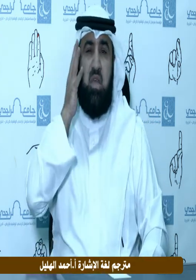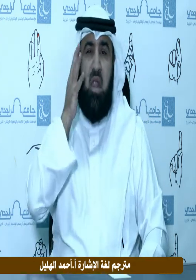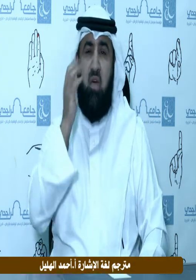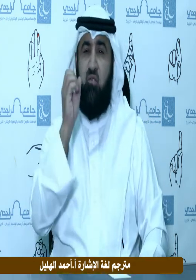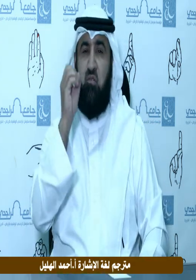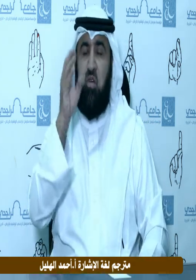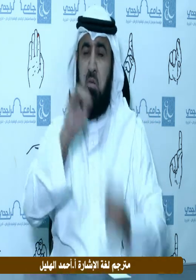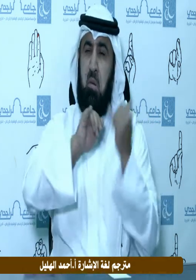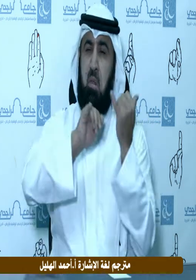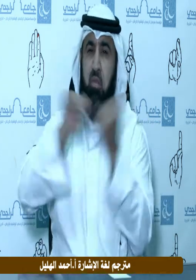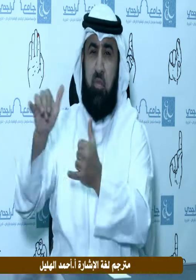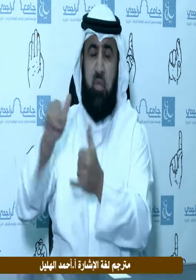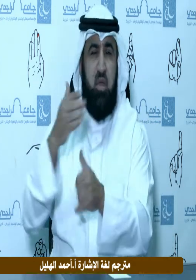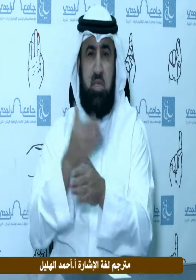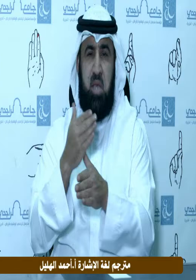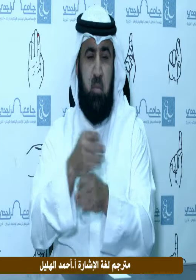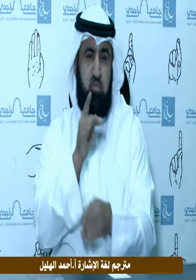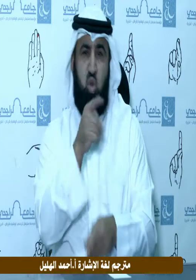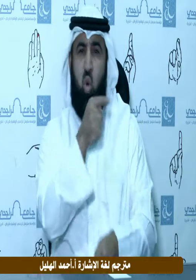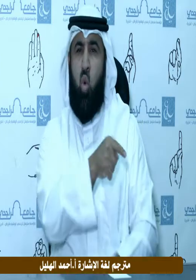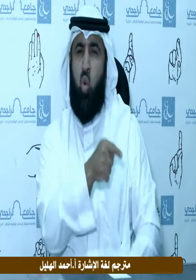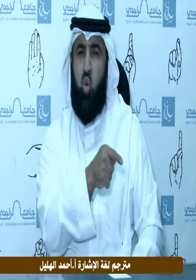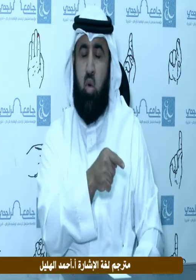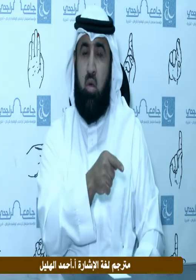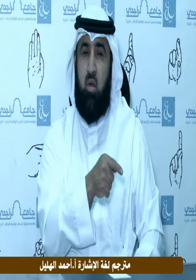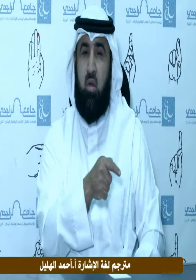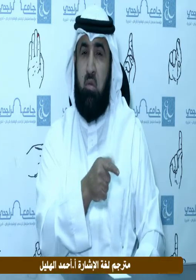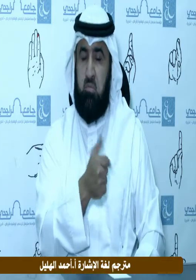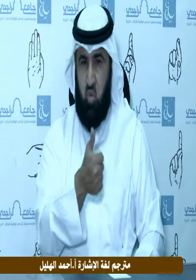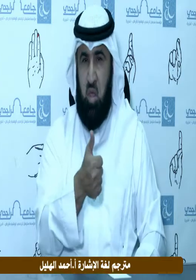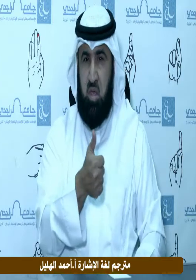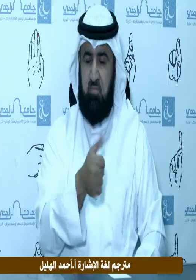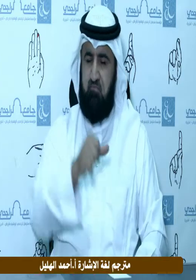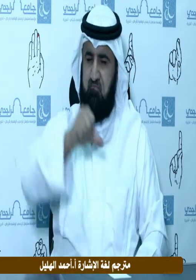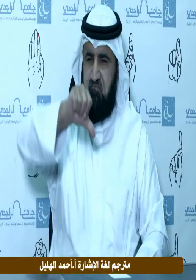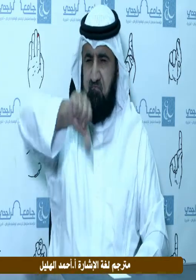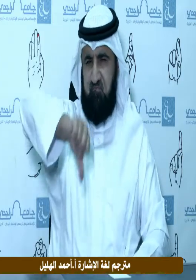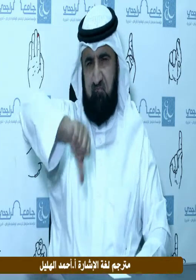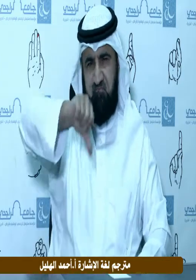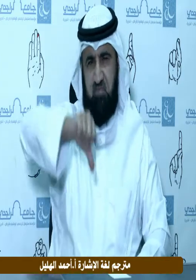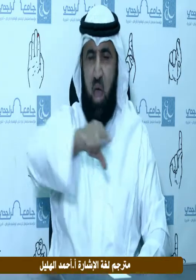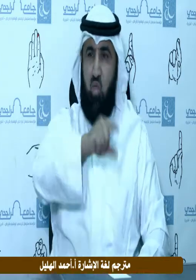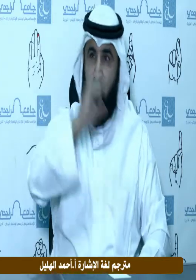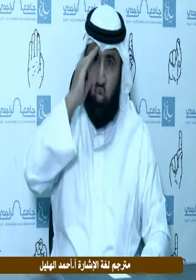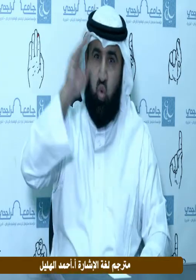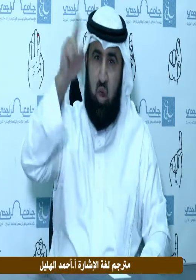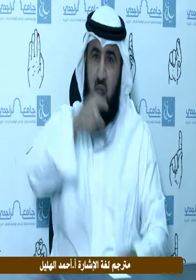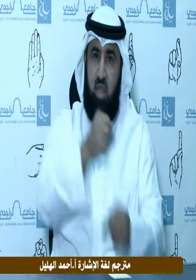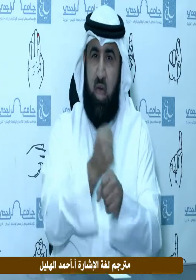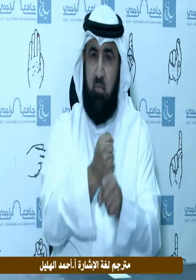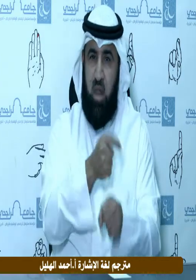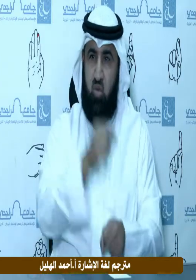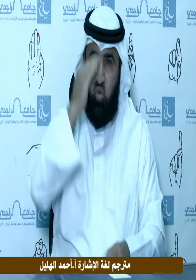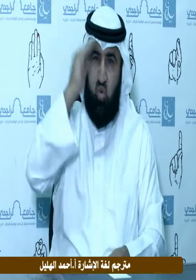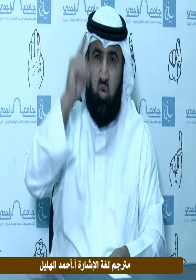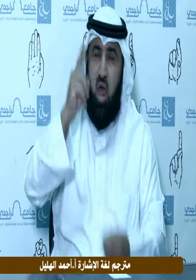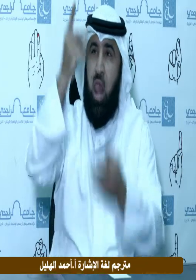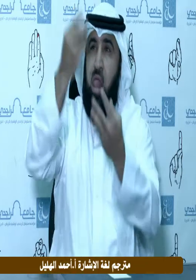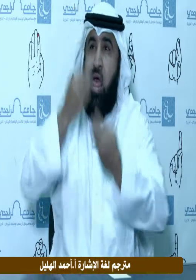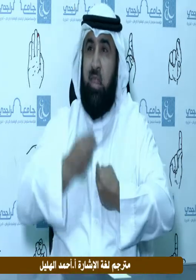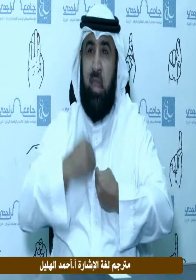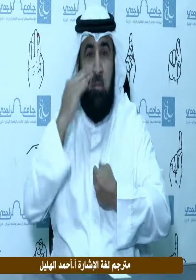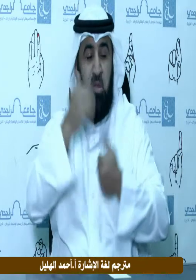الصبح كل ذلك لما يصاحب هذا الزواج أي شكر لله عز وجل بما صنع